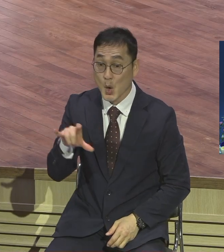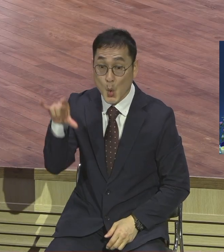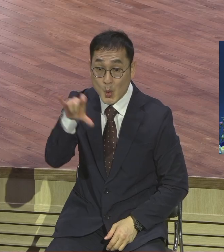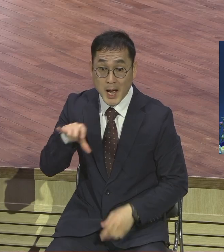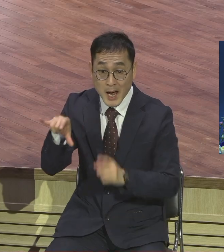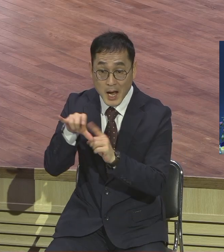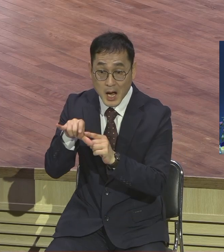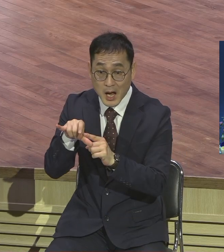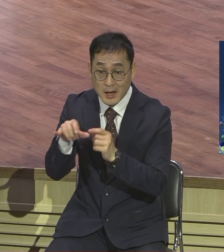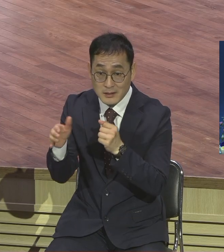바빠